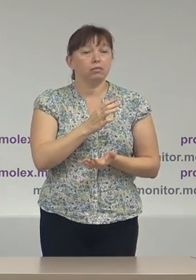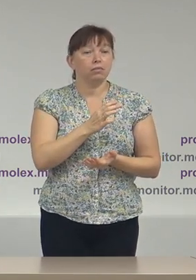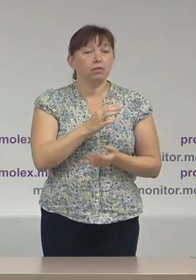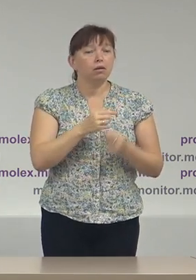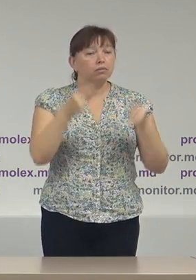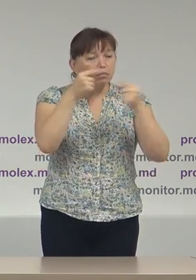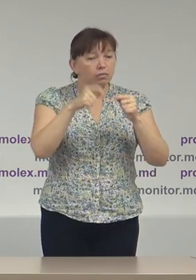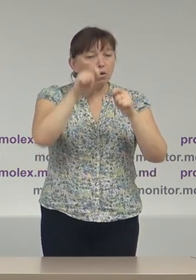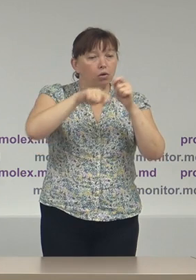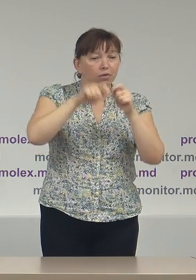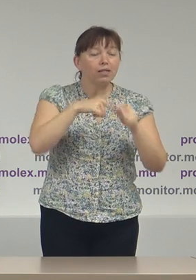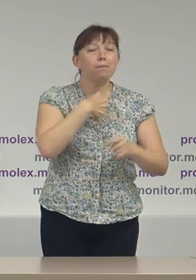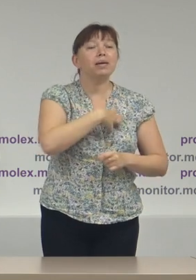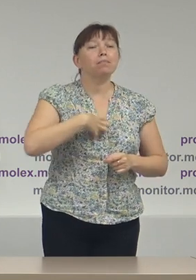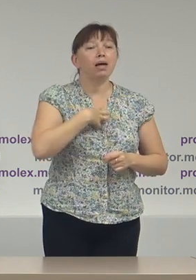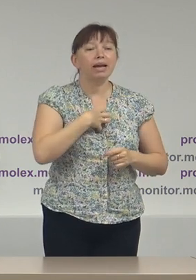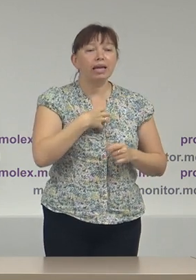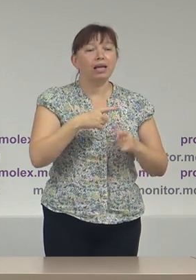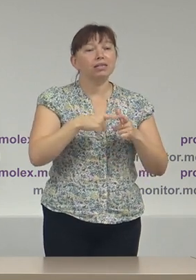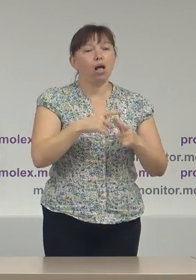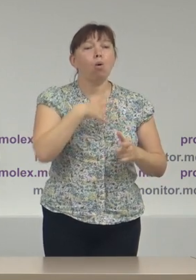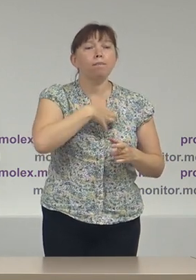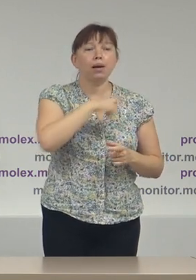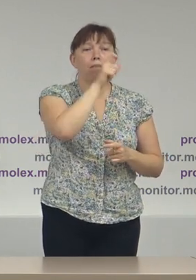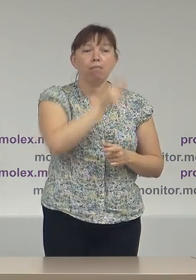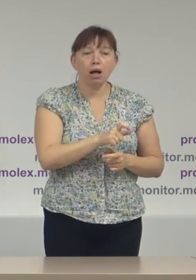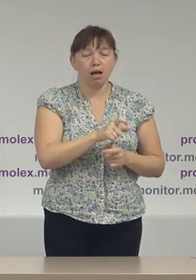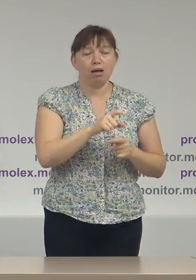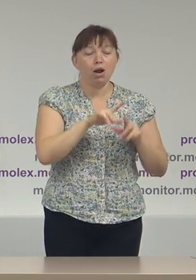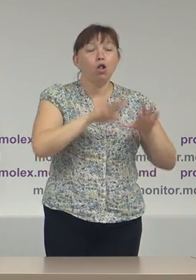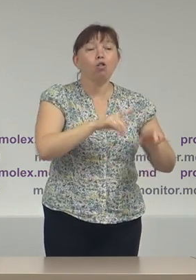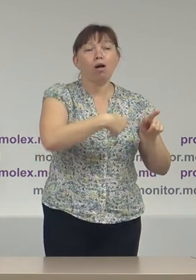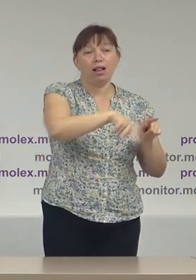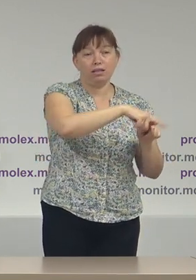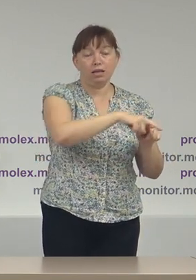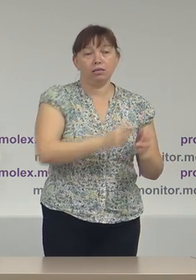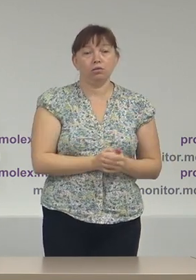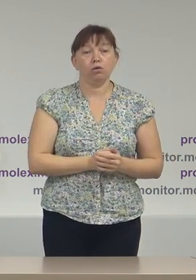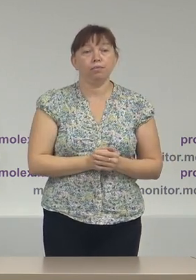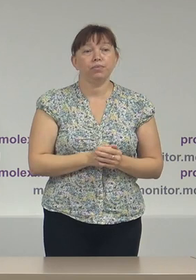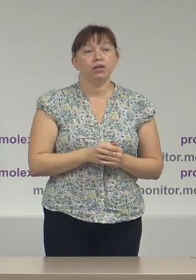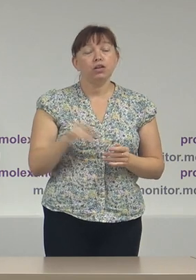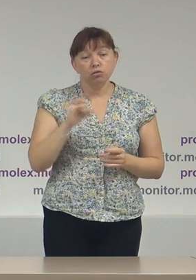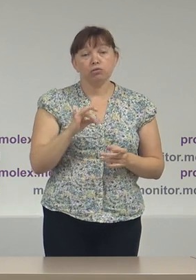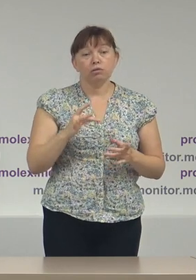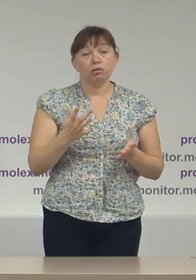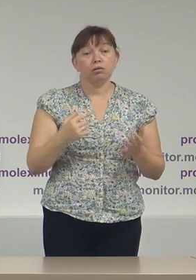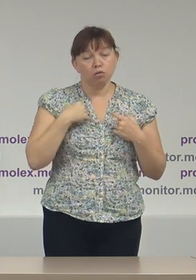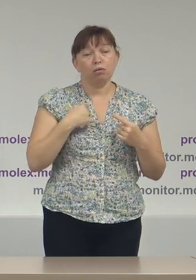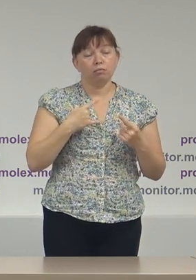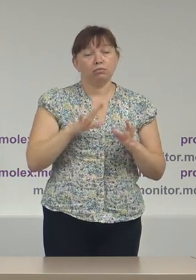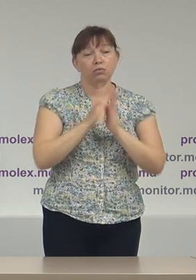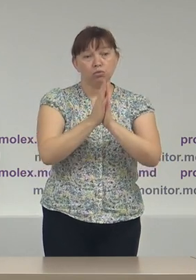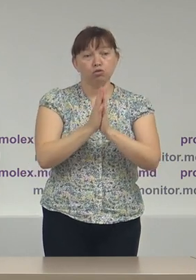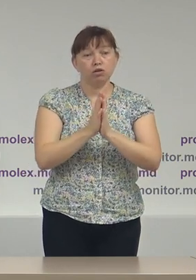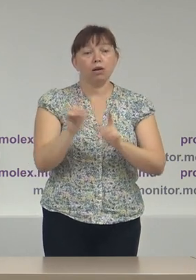autentificate de primăriile sau de primarii localităților. Și, în consecință, noi sugerăm ca